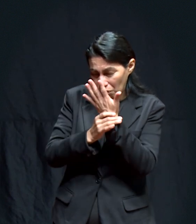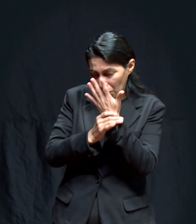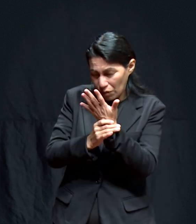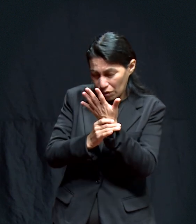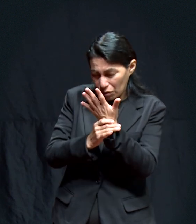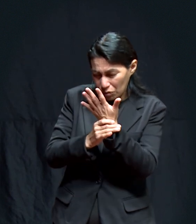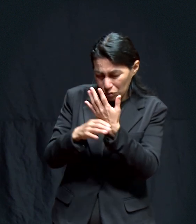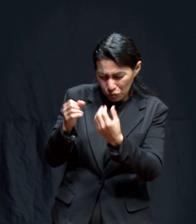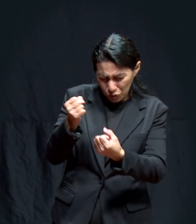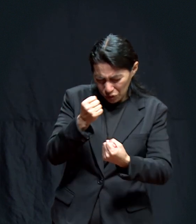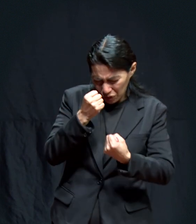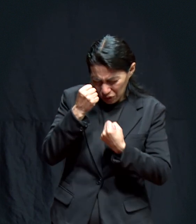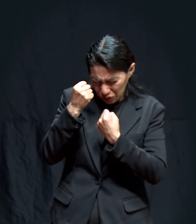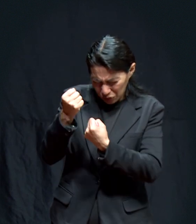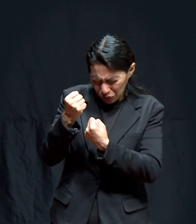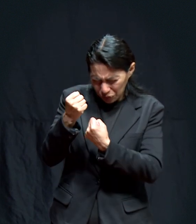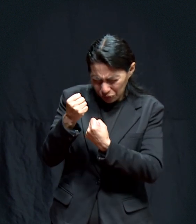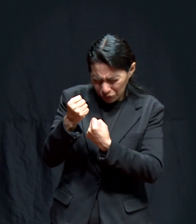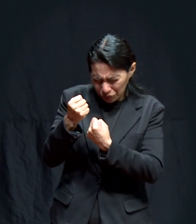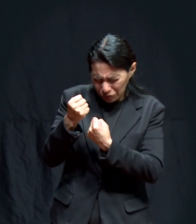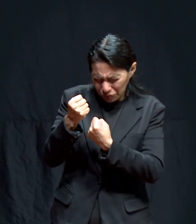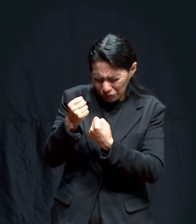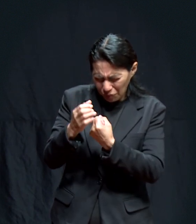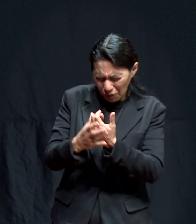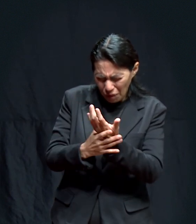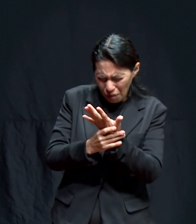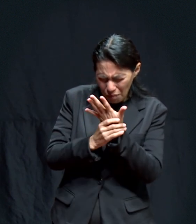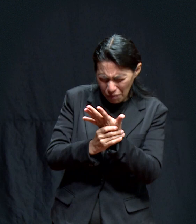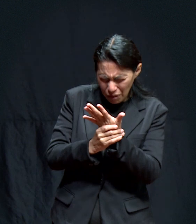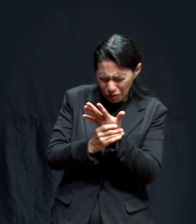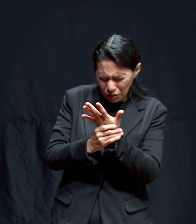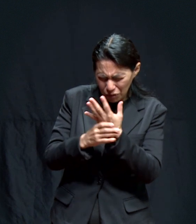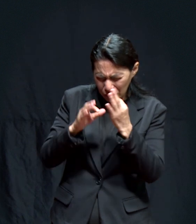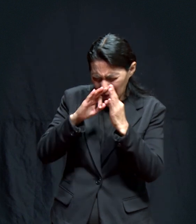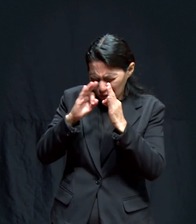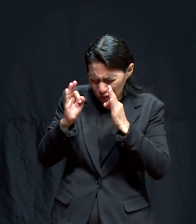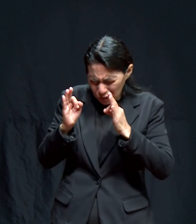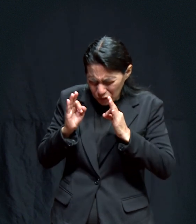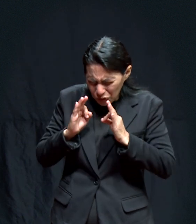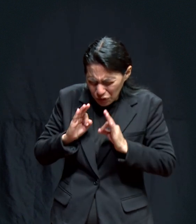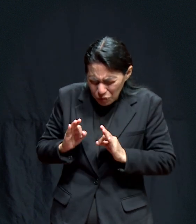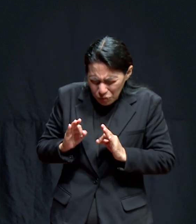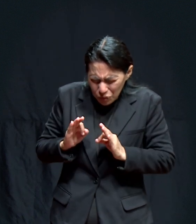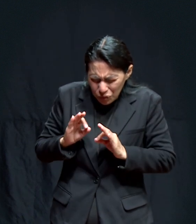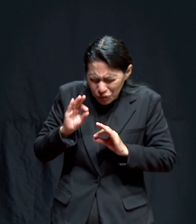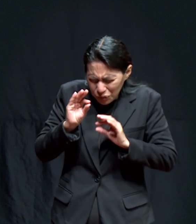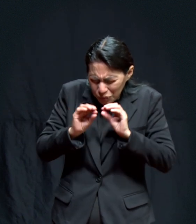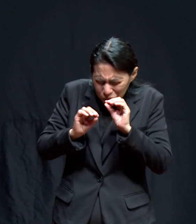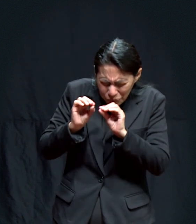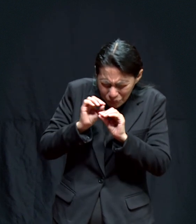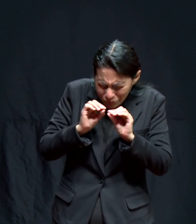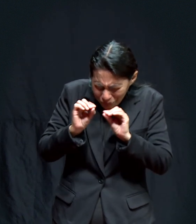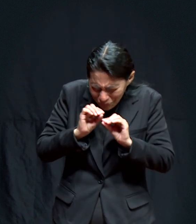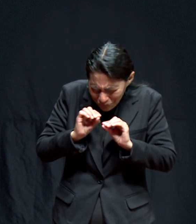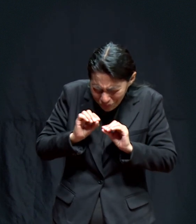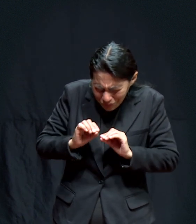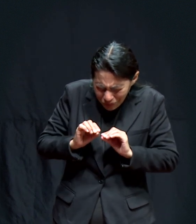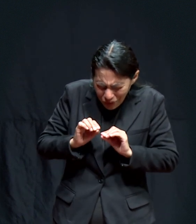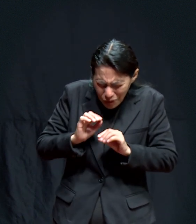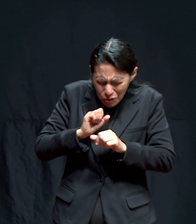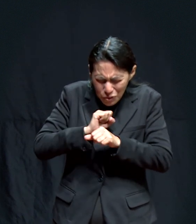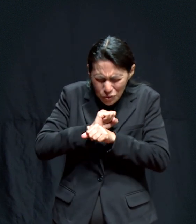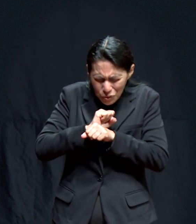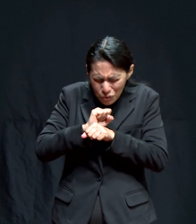poderosa Esa Mano Que nos formó Con tanta delicadeza